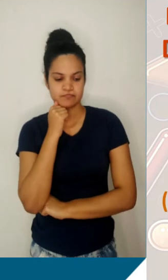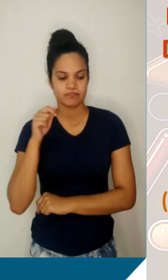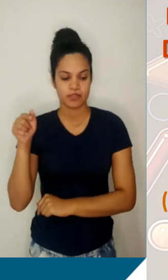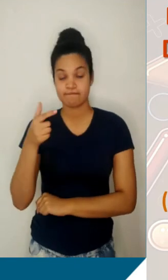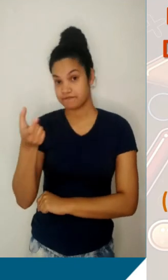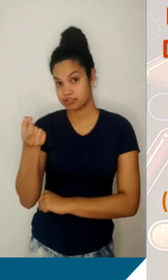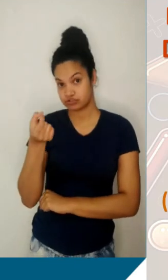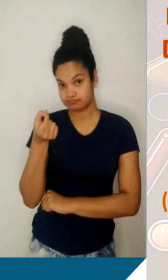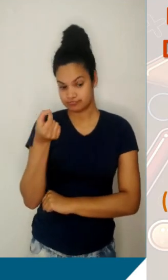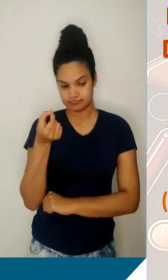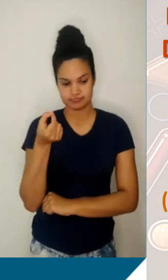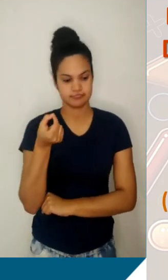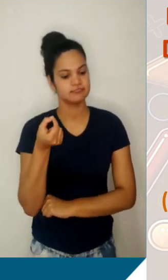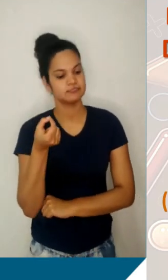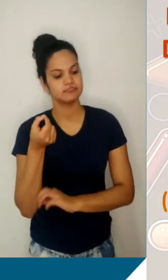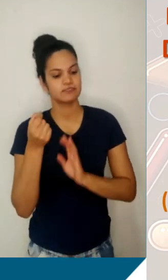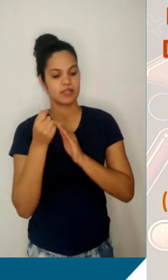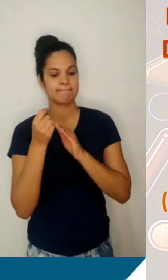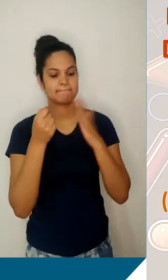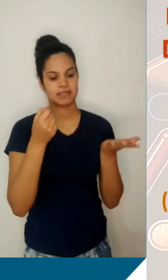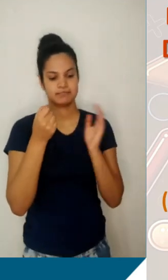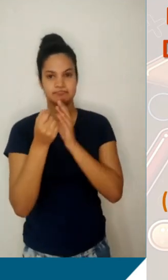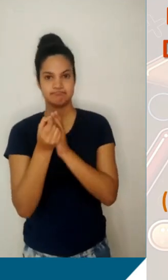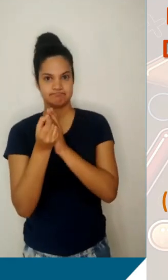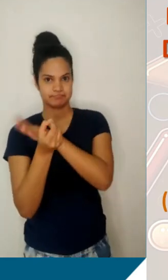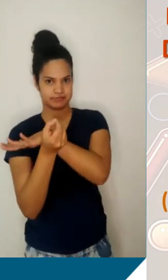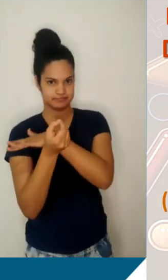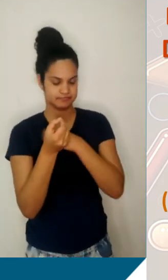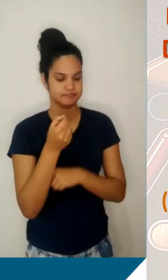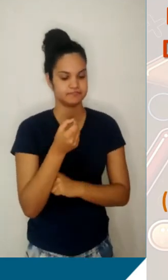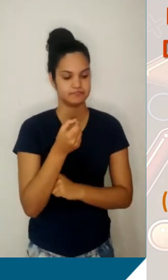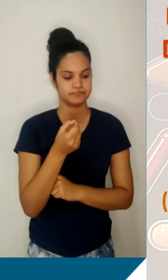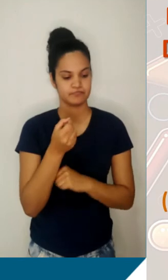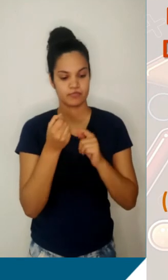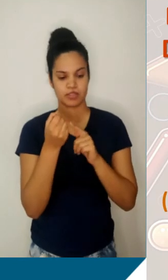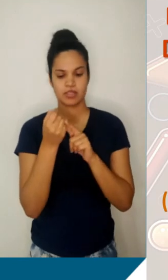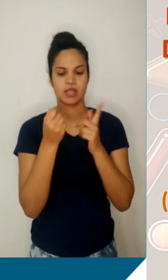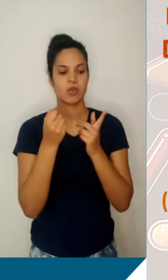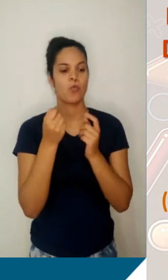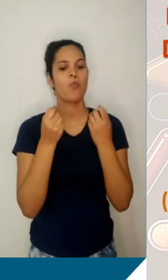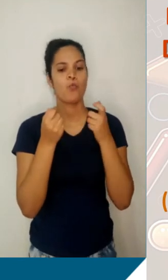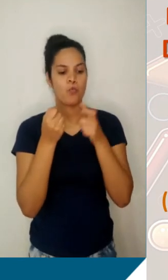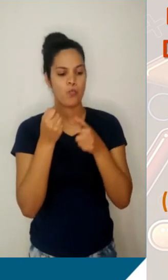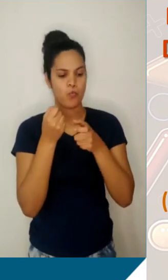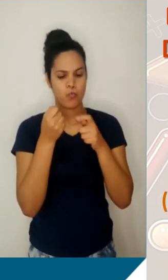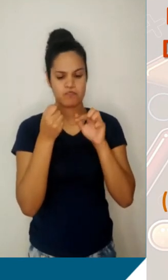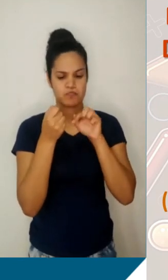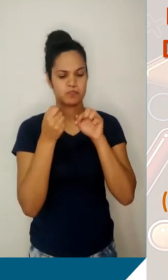agora o 20 e nós vamos pegar os vizinhos. O termo que antecede o 20 e o termo que está logo